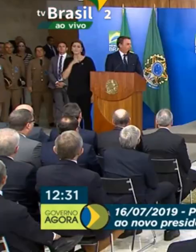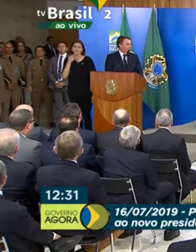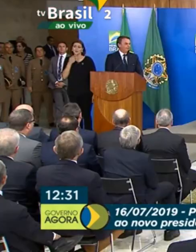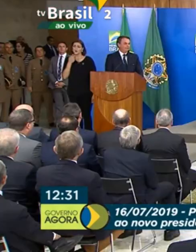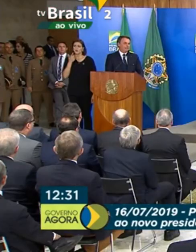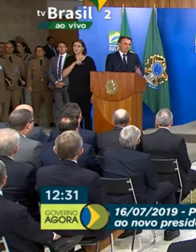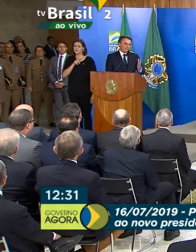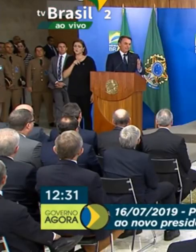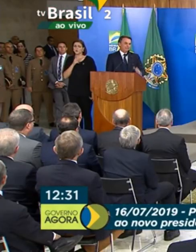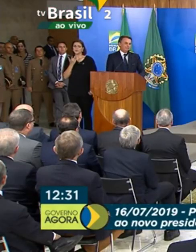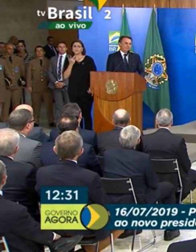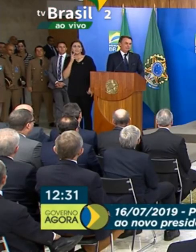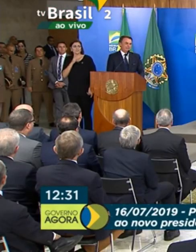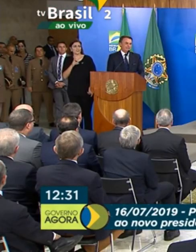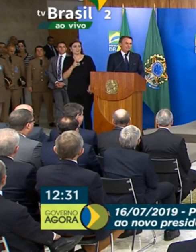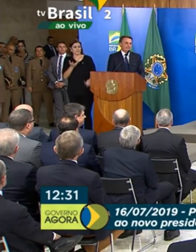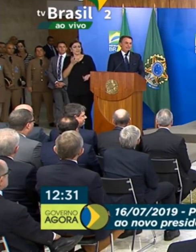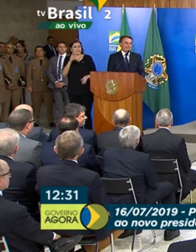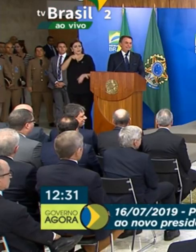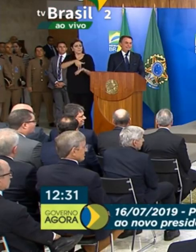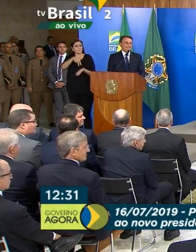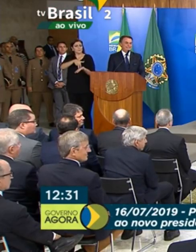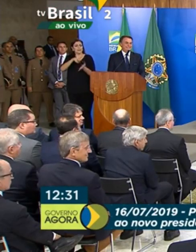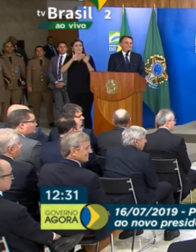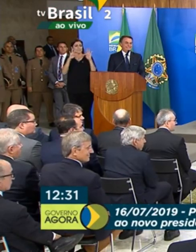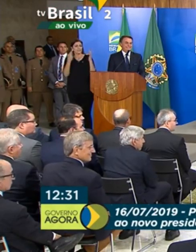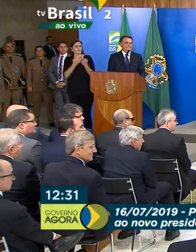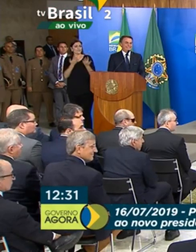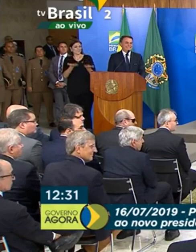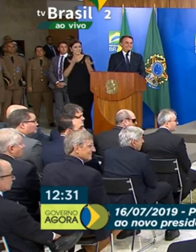Você citou a sua família, eu pediria que a sua família ficasse em pé.